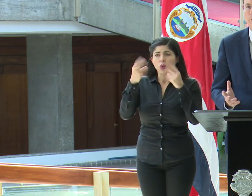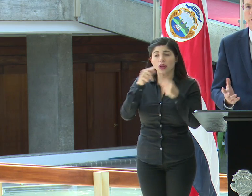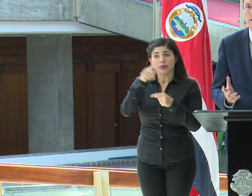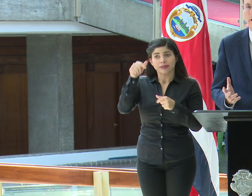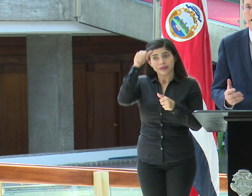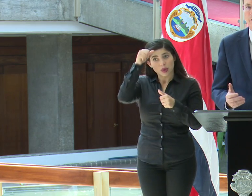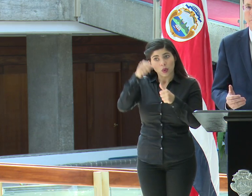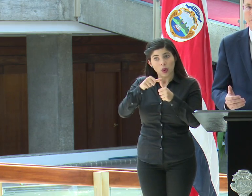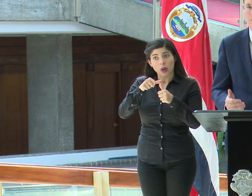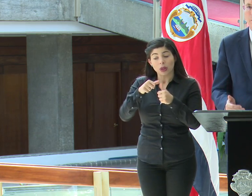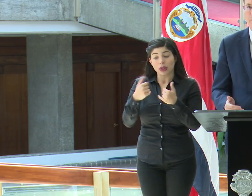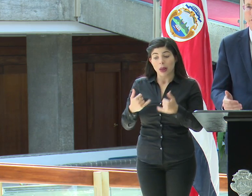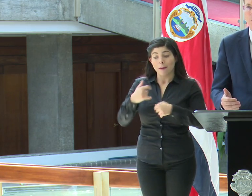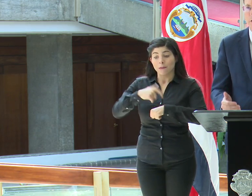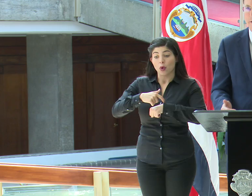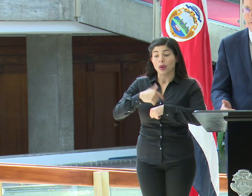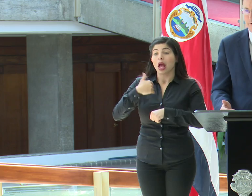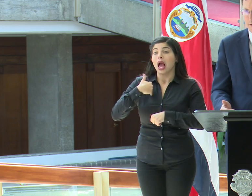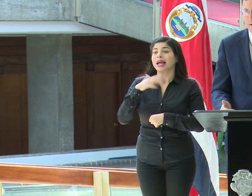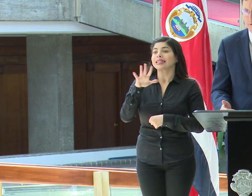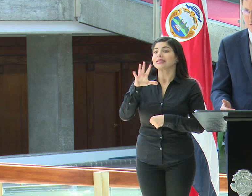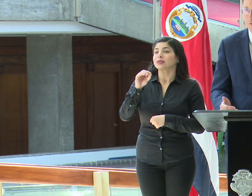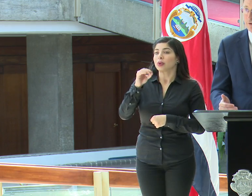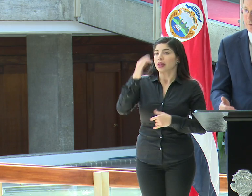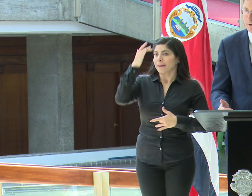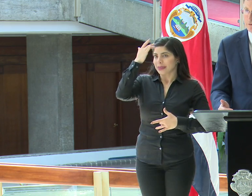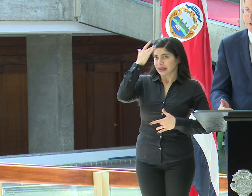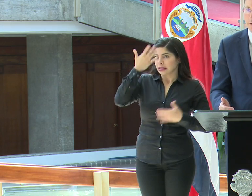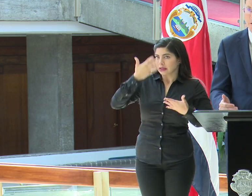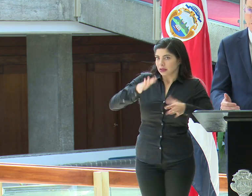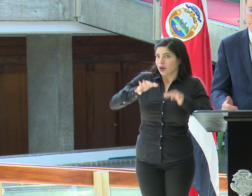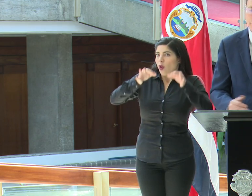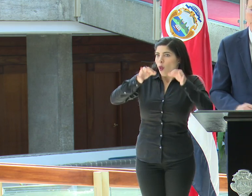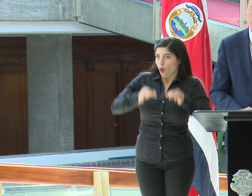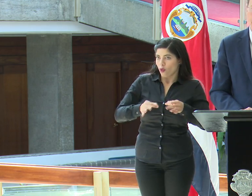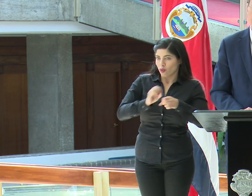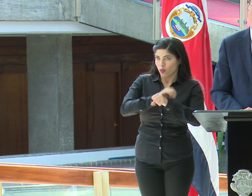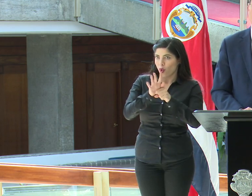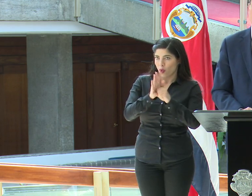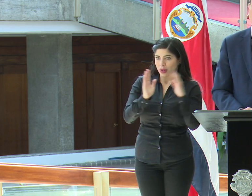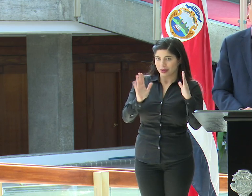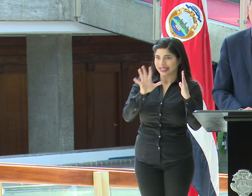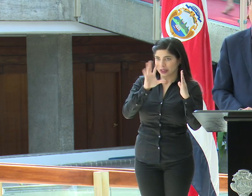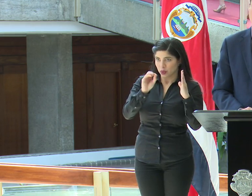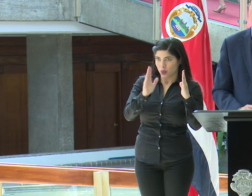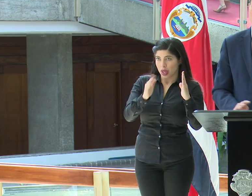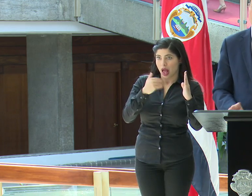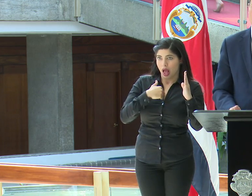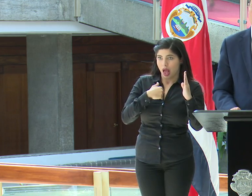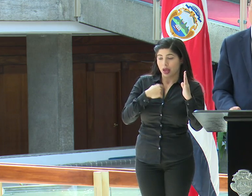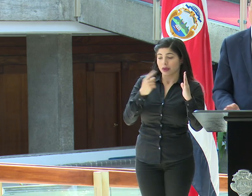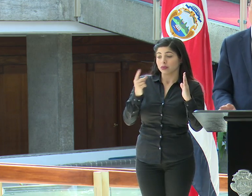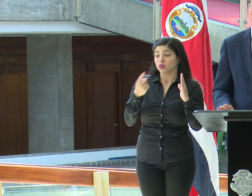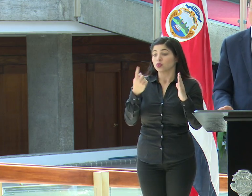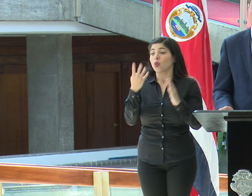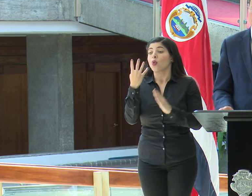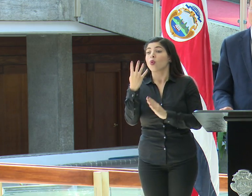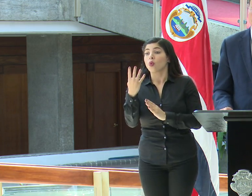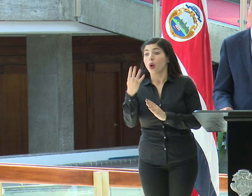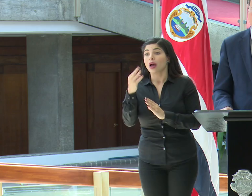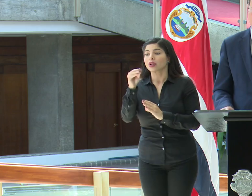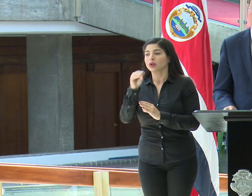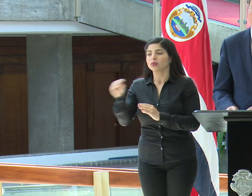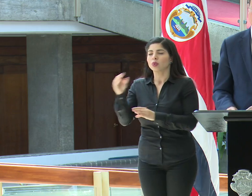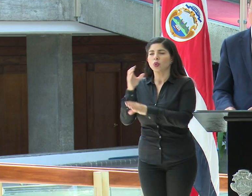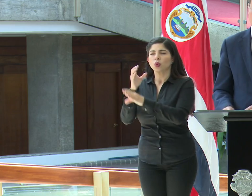recordemos que en este momento tenemos 50 pacientes confirmados del COVID-19 y hay 4 en cuidados